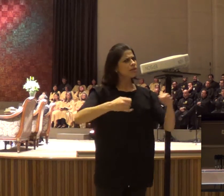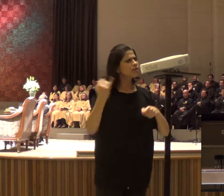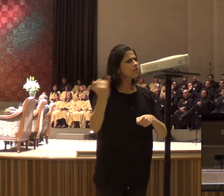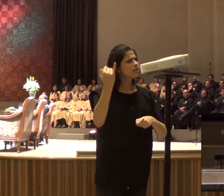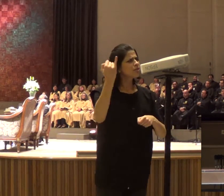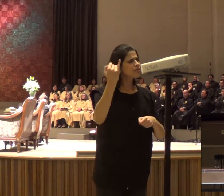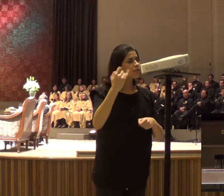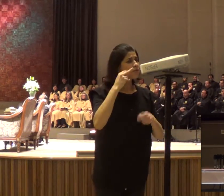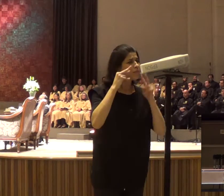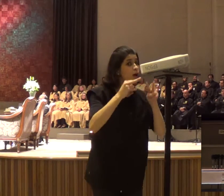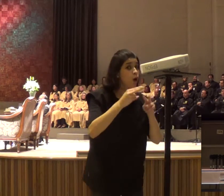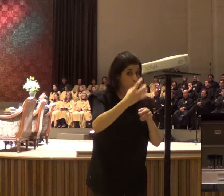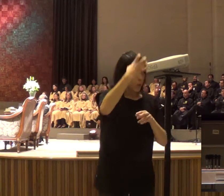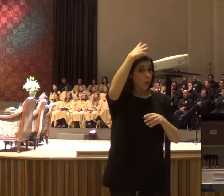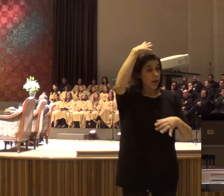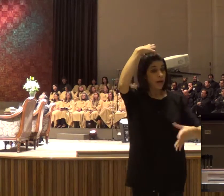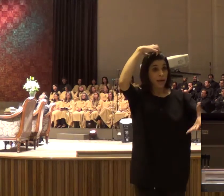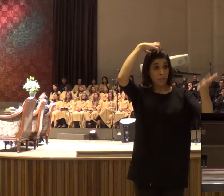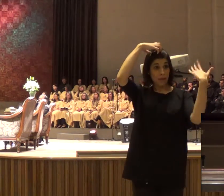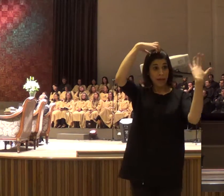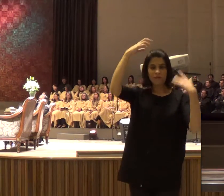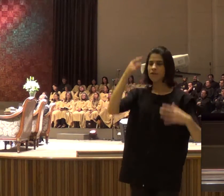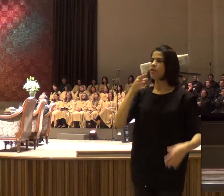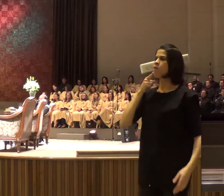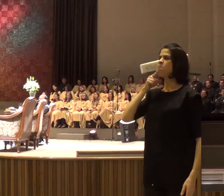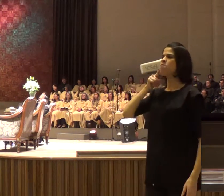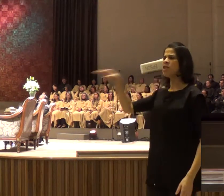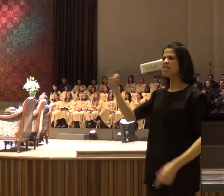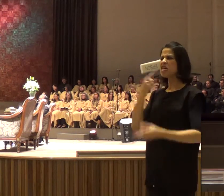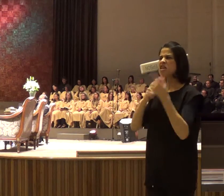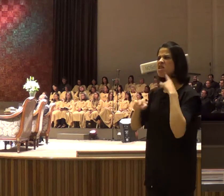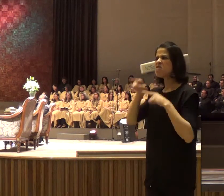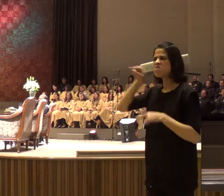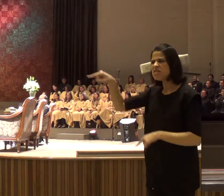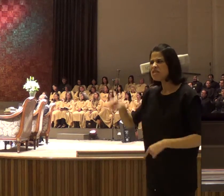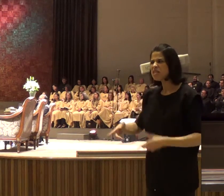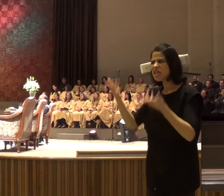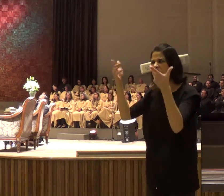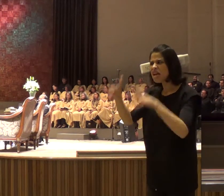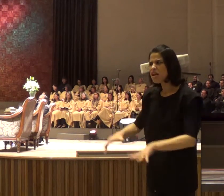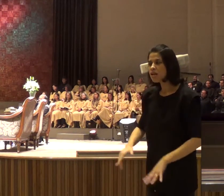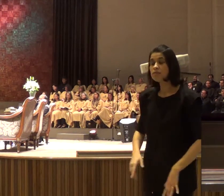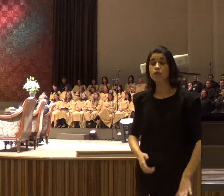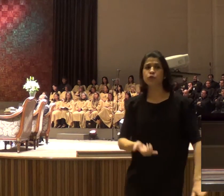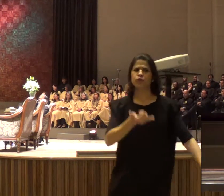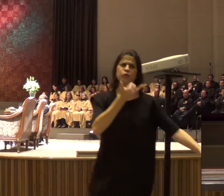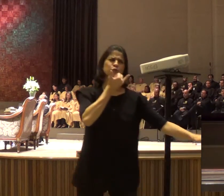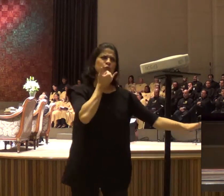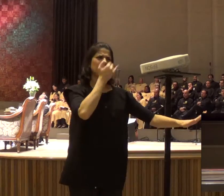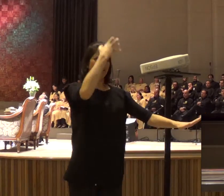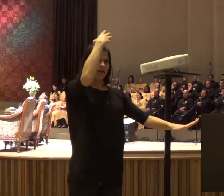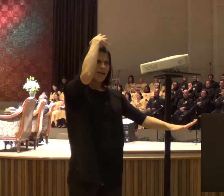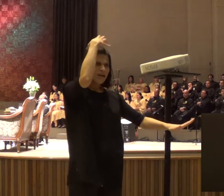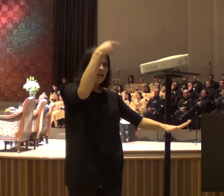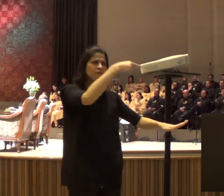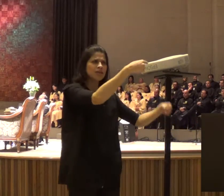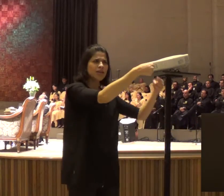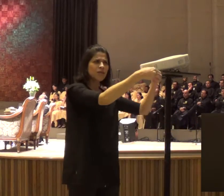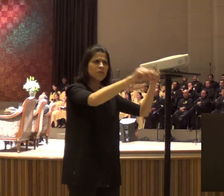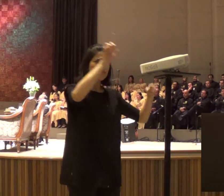perturbador, perturbador de Israel, é você, que está, desviando-se, da palavra de Deus, querido, toda vez, que a